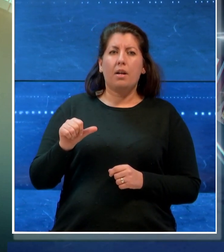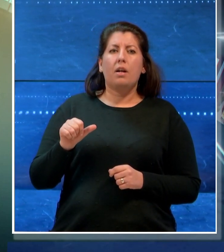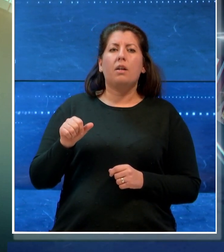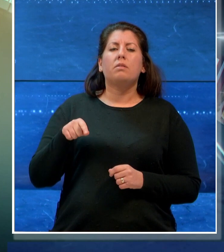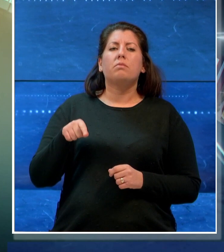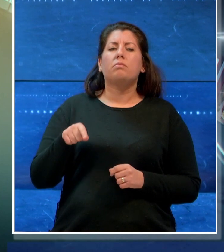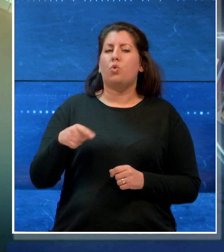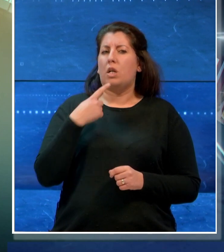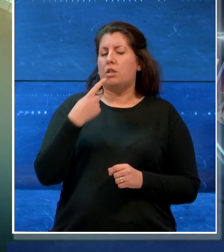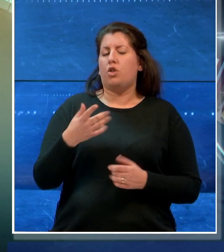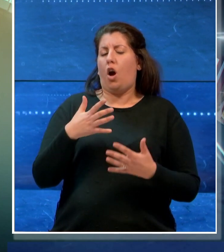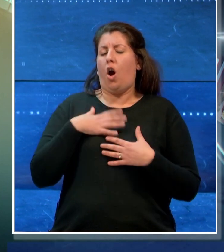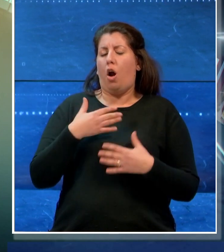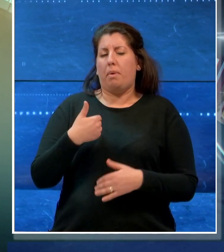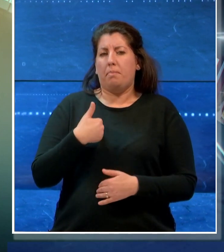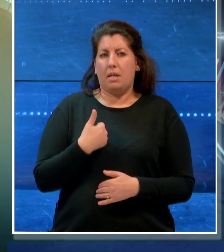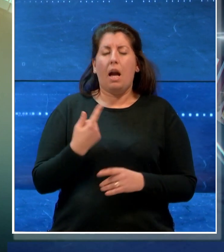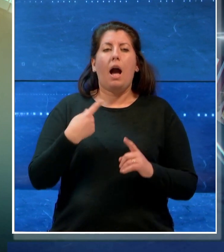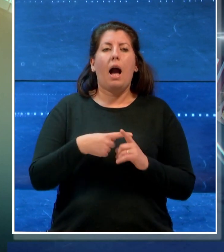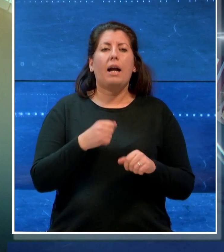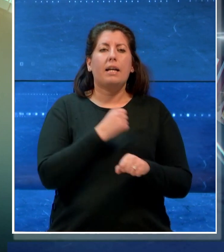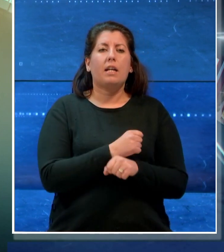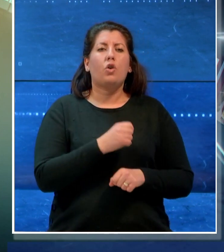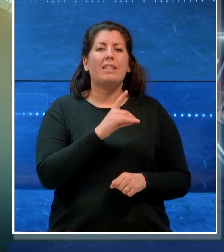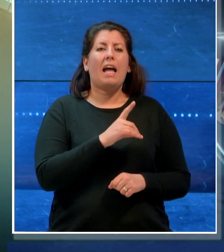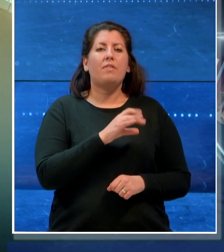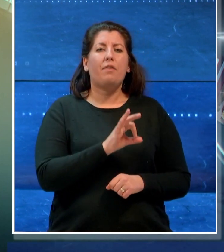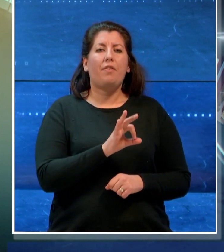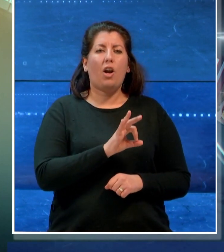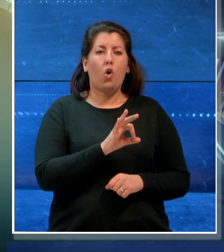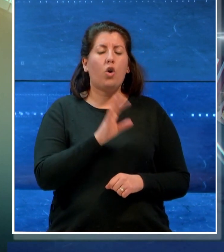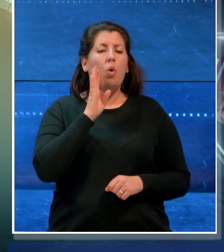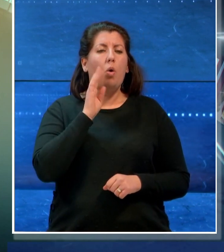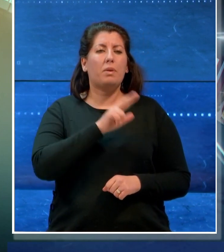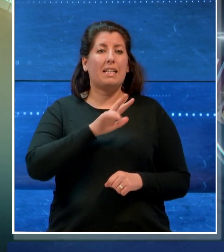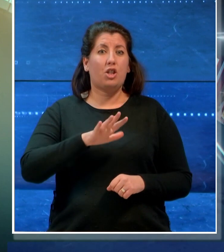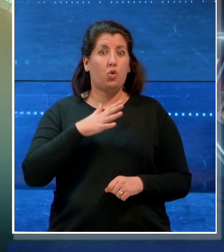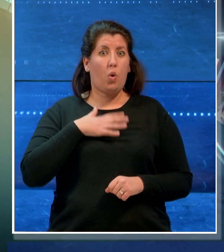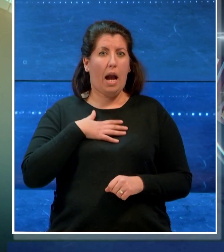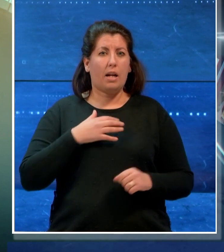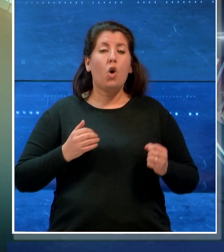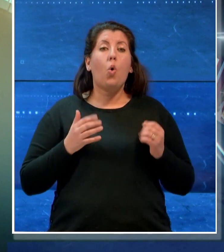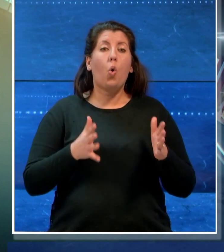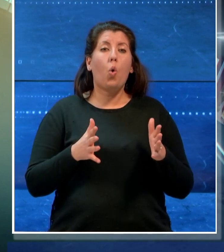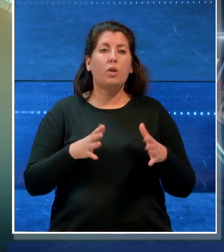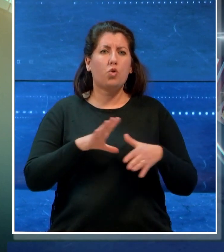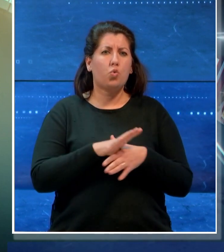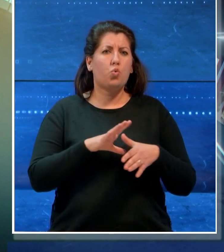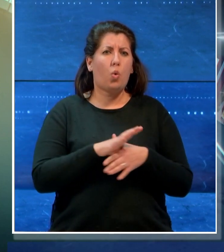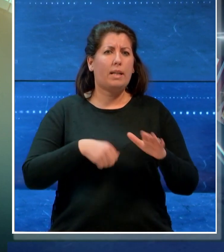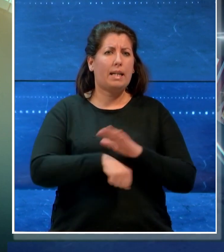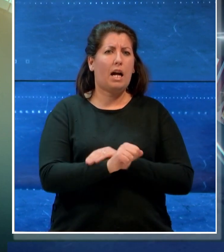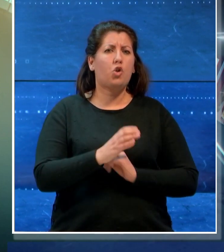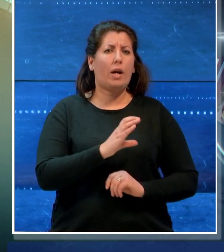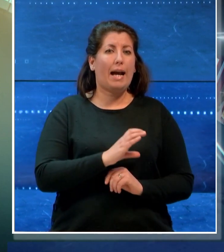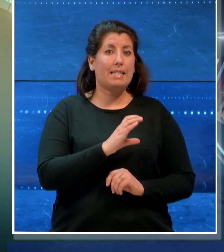confesso e di Davide Falcone il 35enne ultras del Casarano Calcio